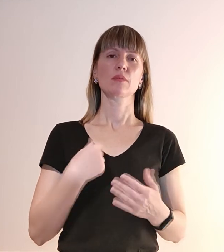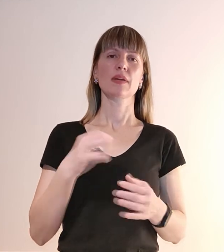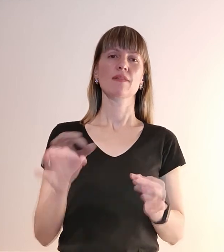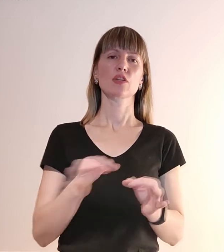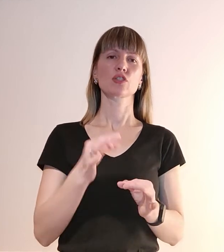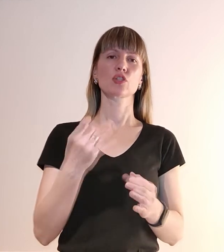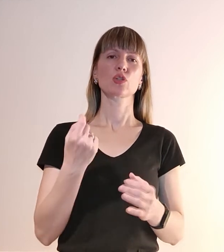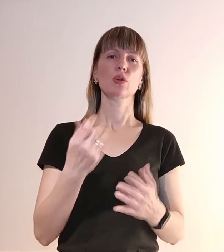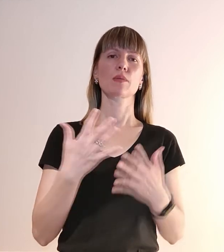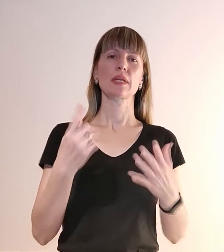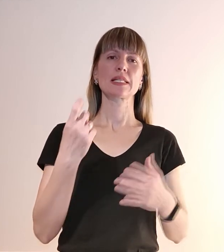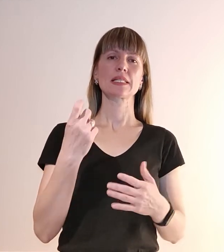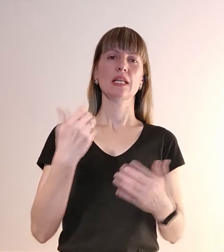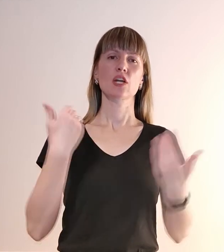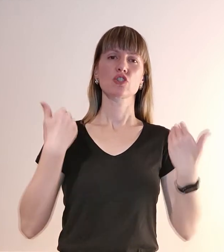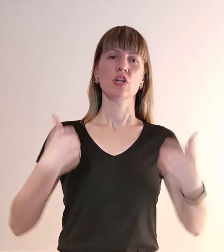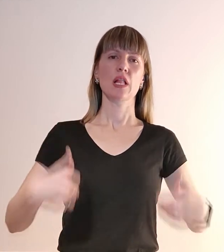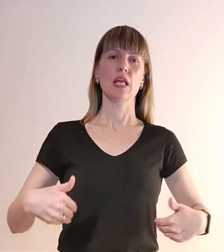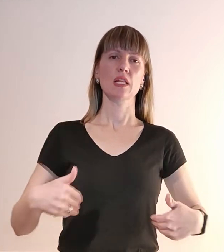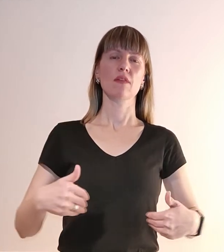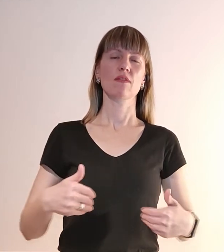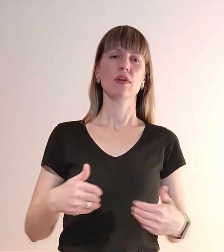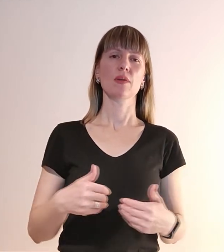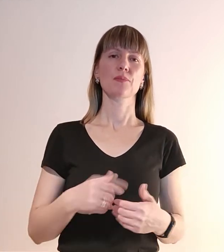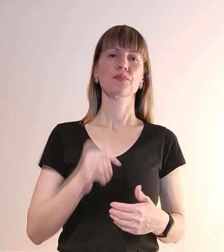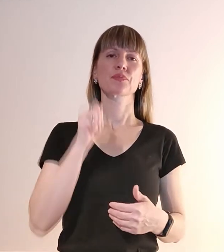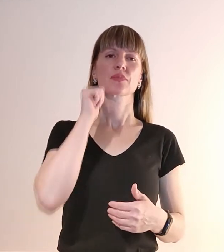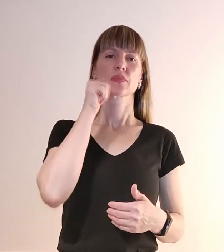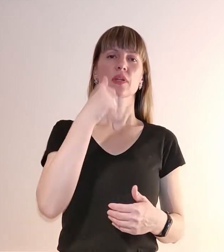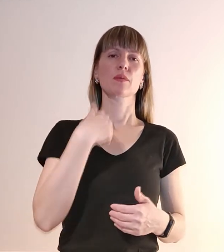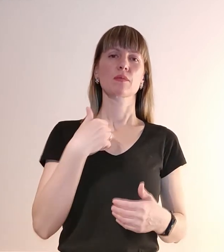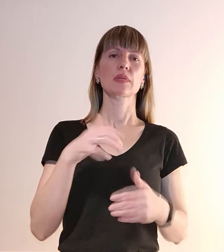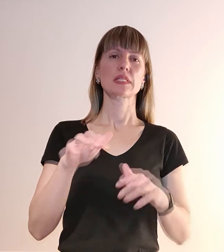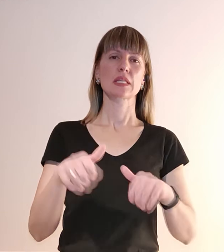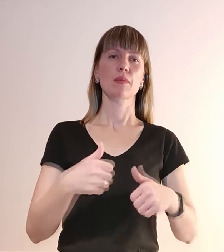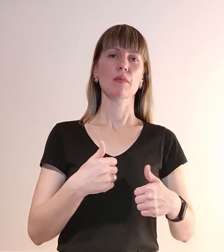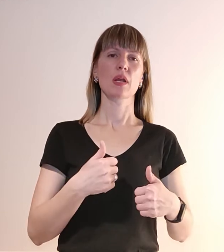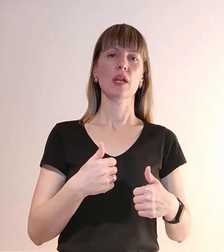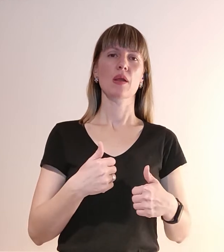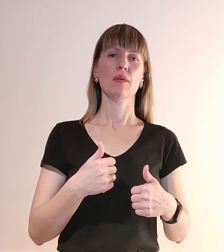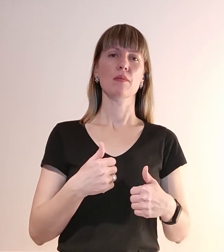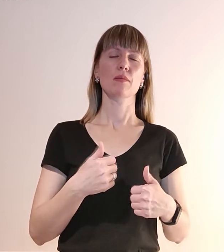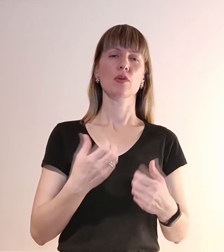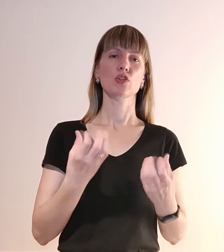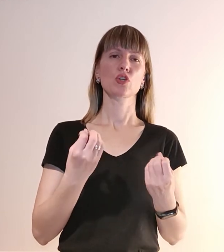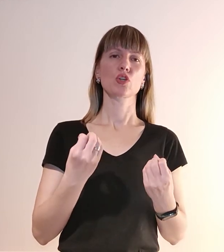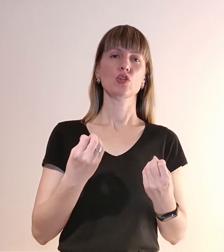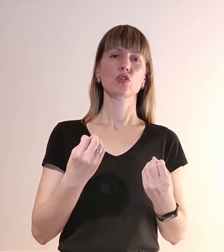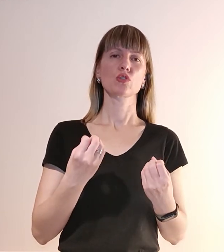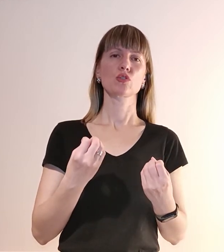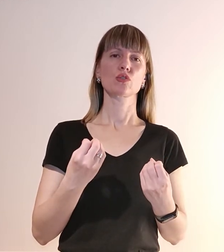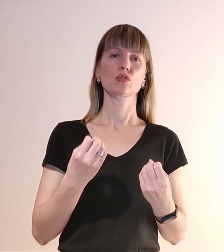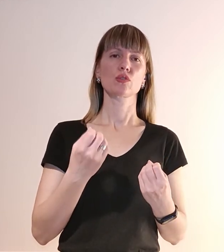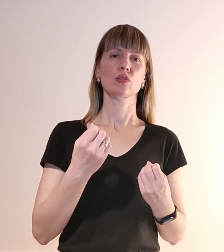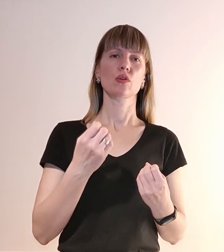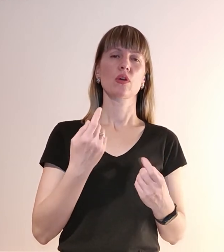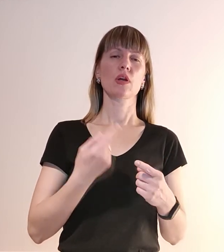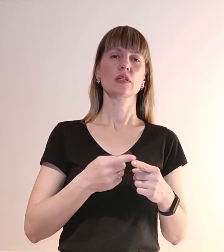трохи більше 100 жилетів. Завтра ми заберемо чергову партію, це буде 20 жилетів. Це